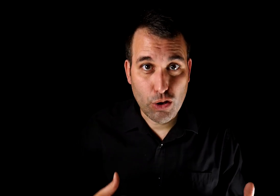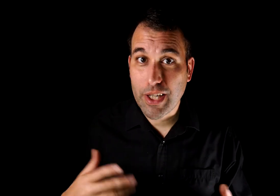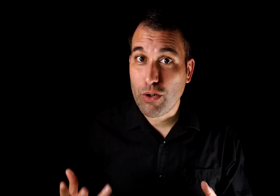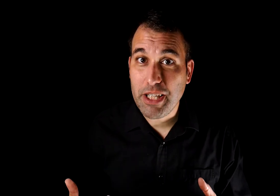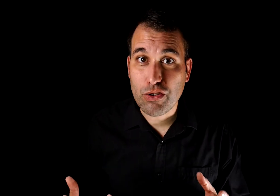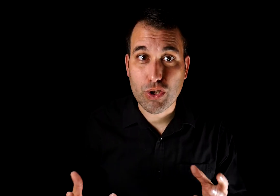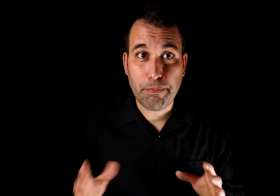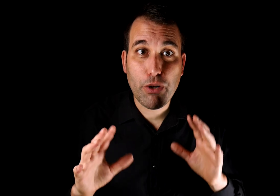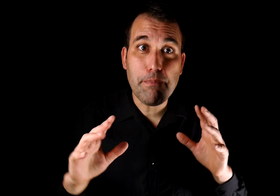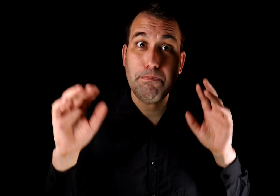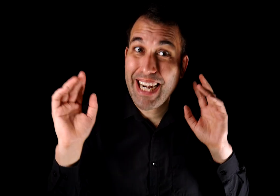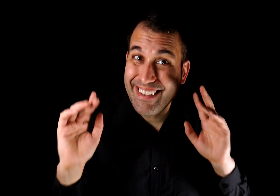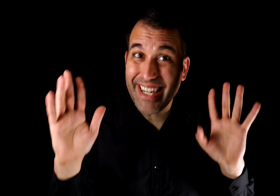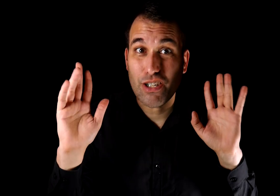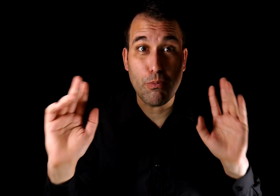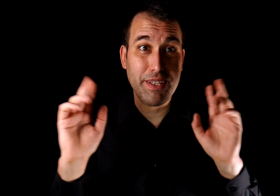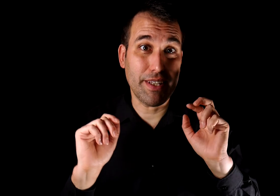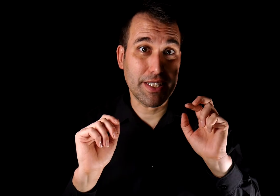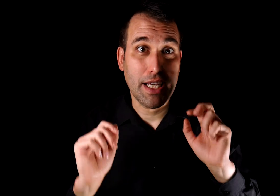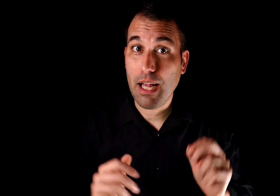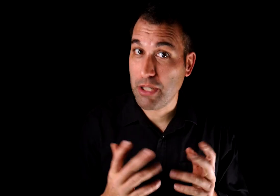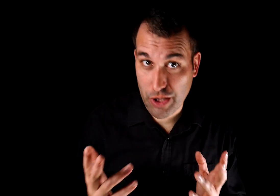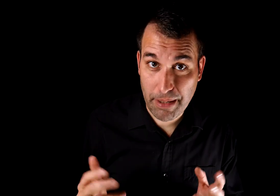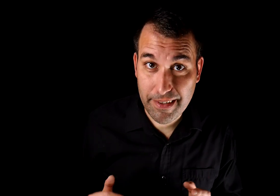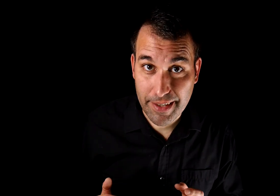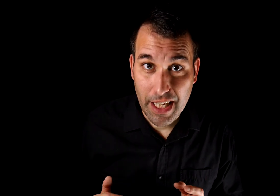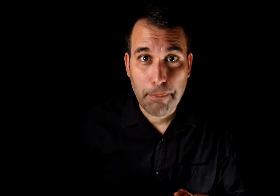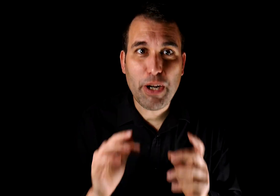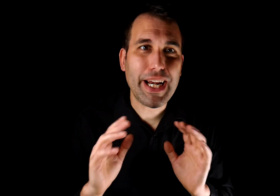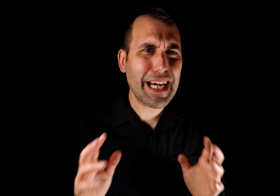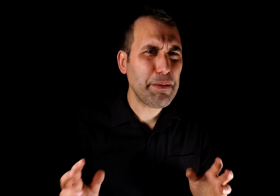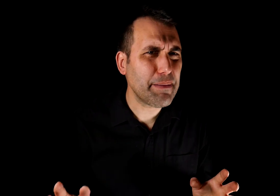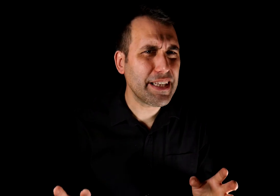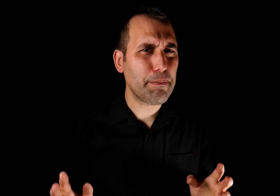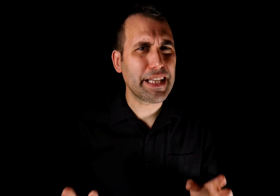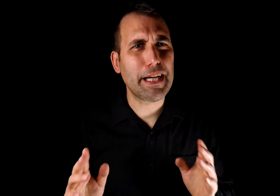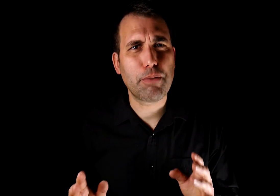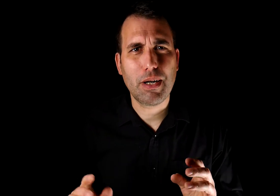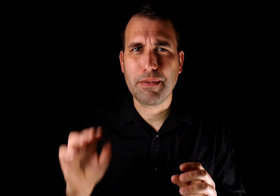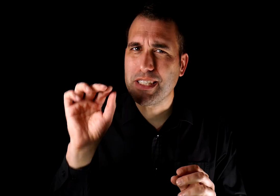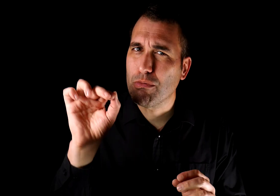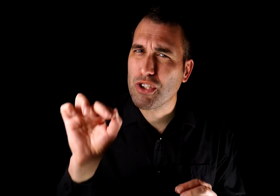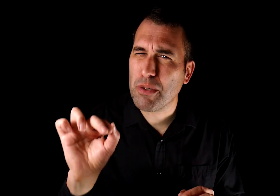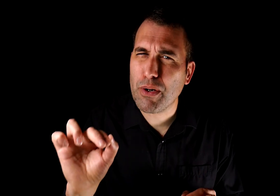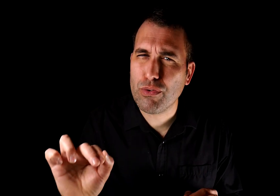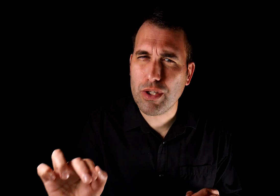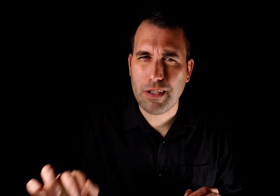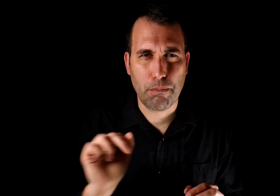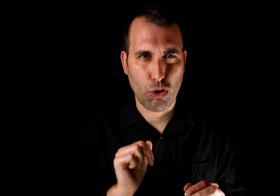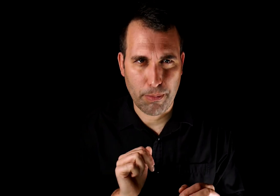con razonamientos que pueden parecer convincentes, al menos en apariencia, pero que rápidamente plantean problemas en cuanto se profundiza un poco